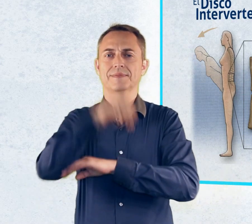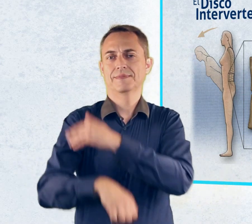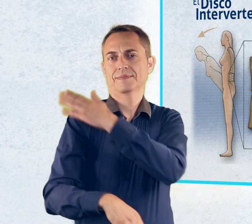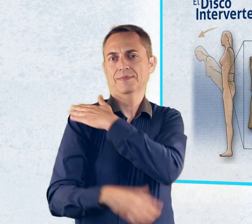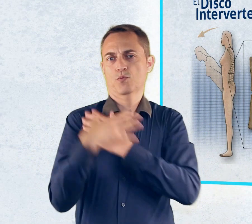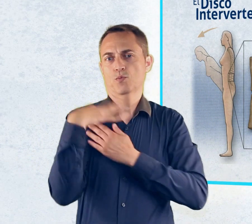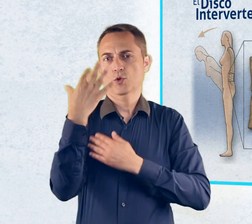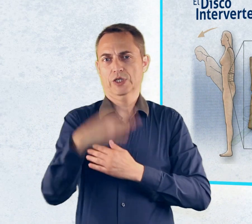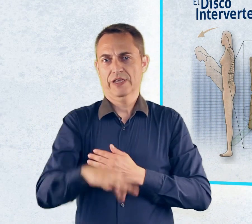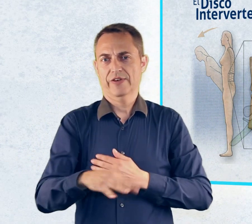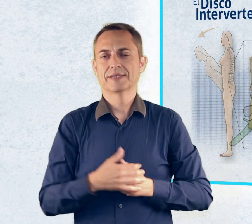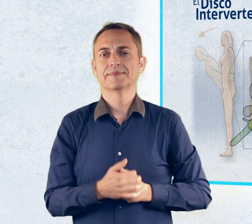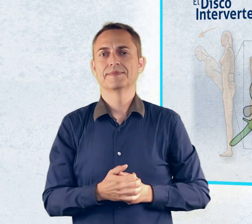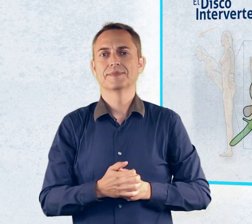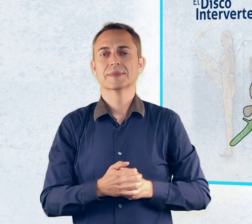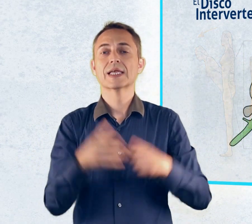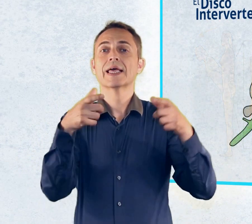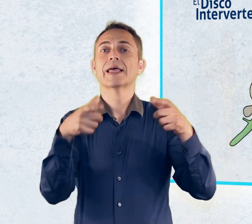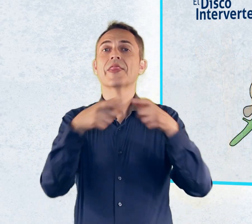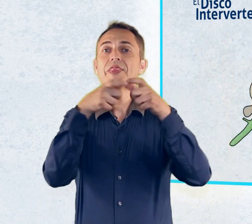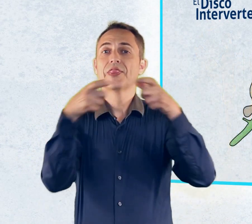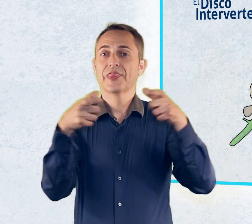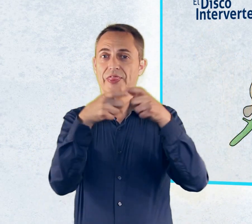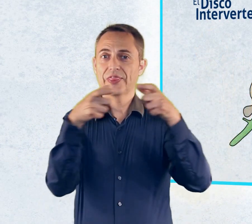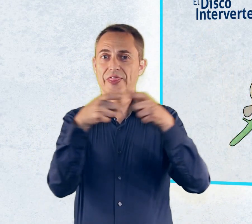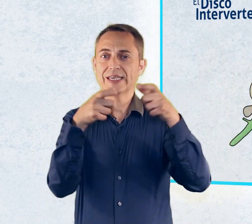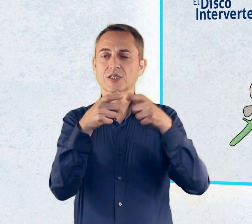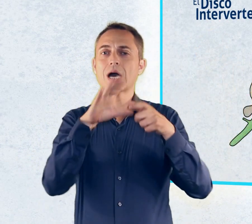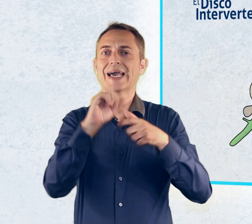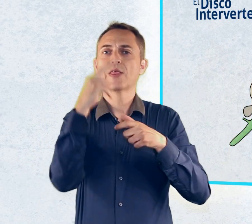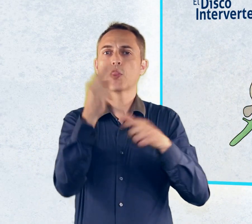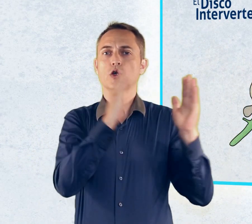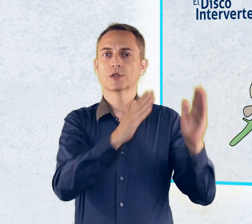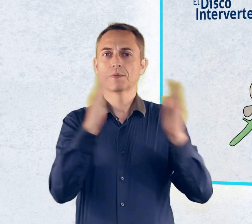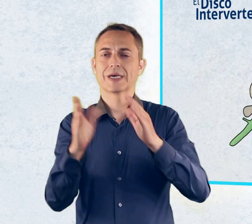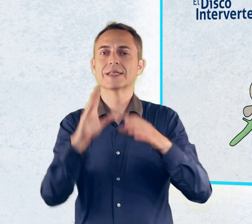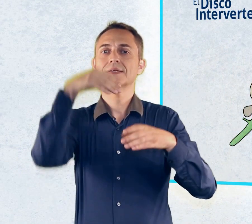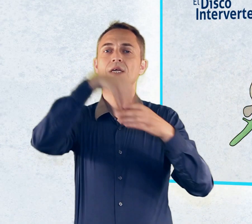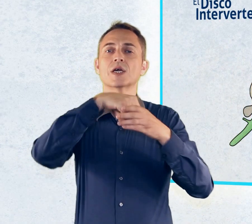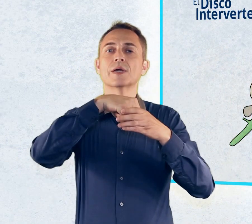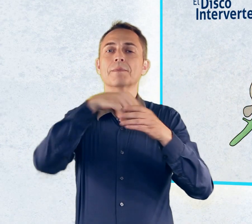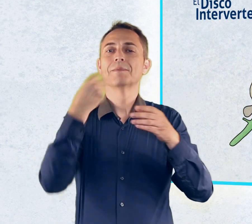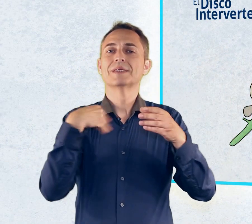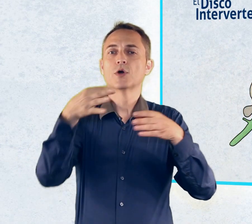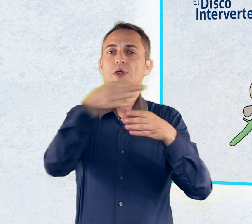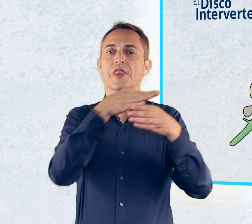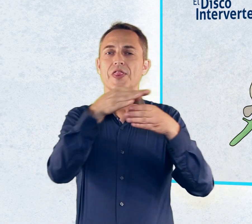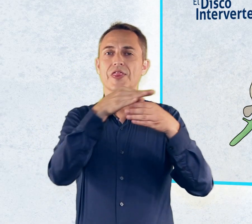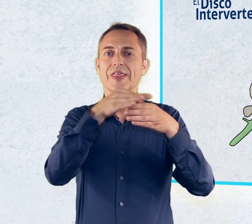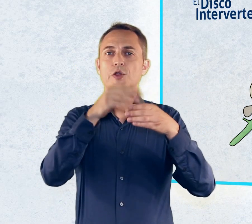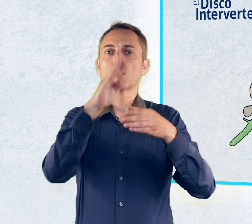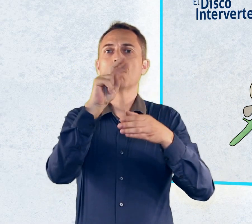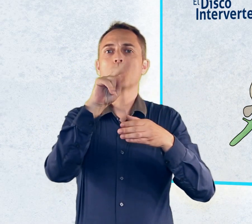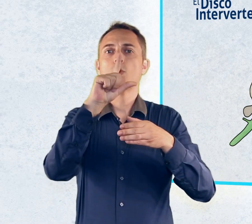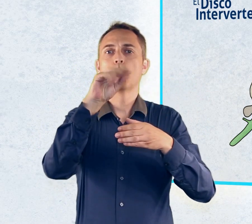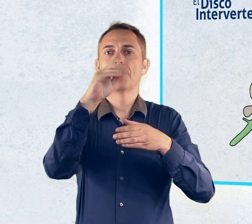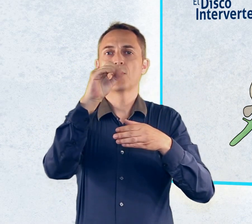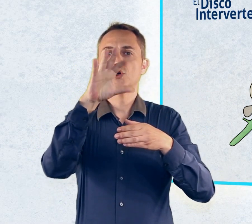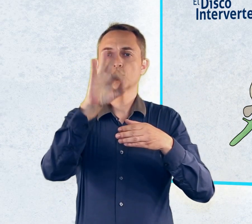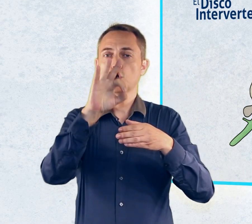Los discos intervertebrales están formados por dos partes. El núcleo pulposo, situado en el centro del disco, y que tiene un alto contenido